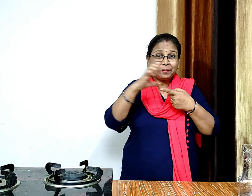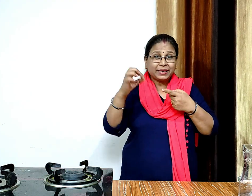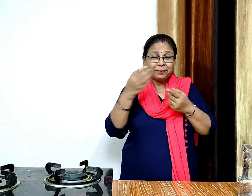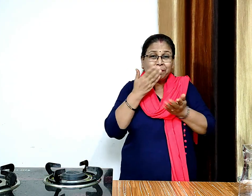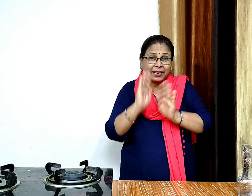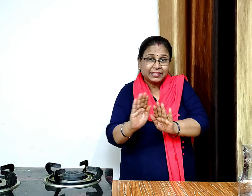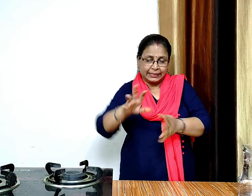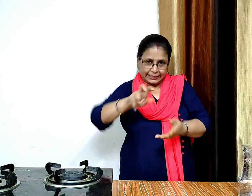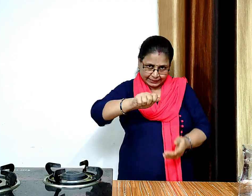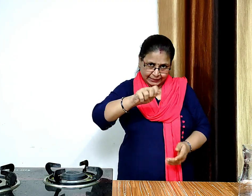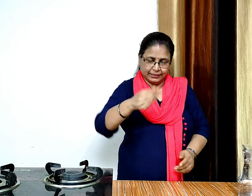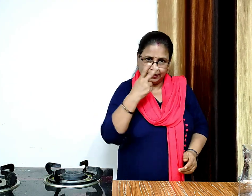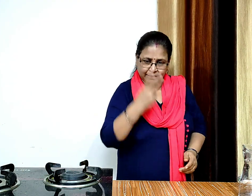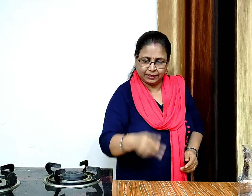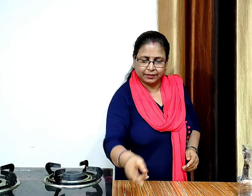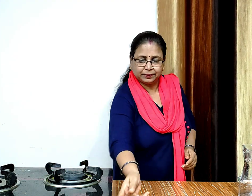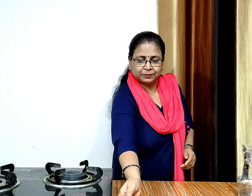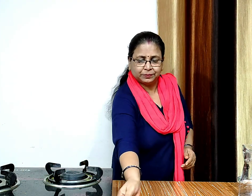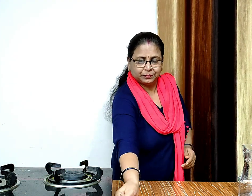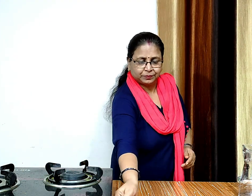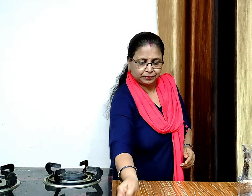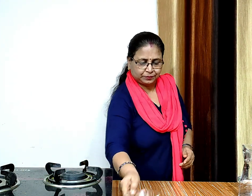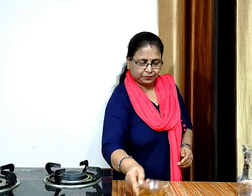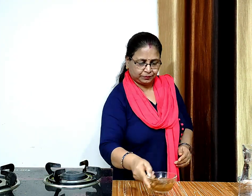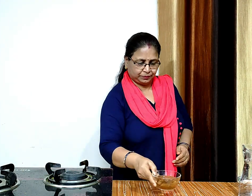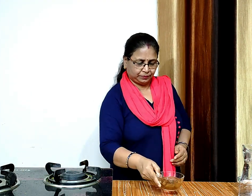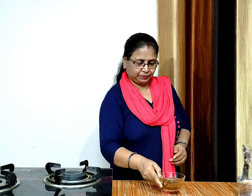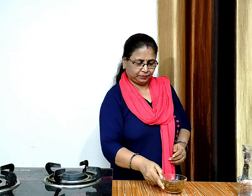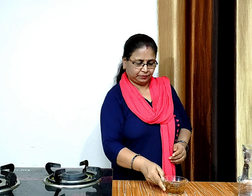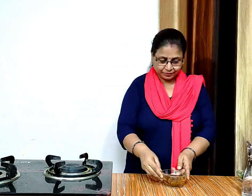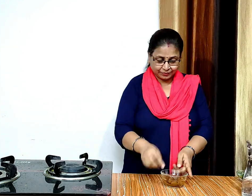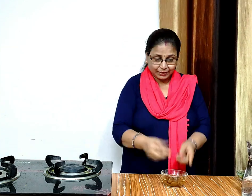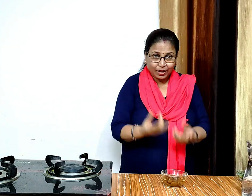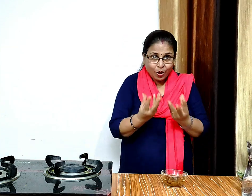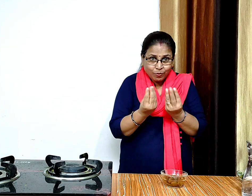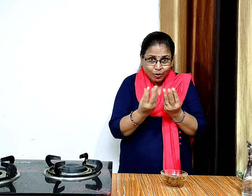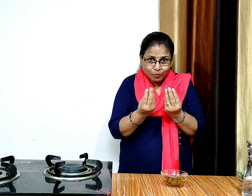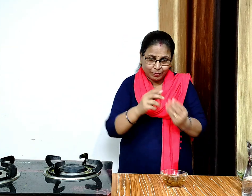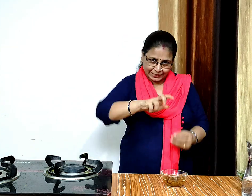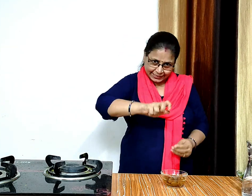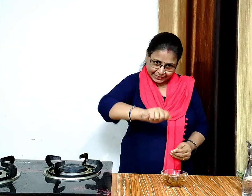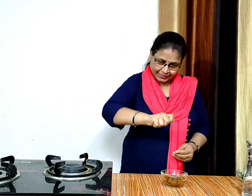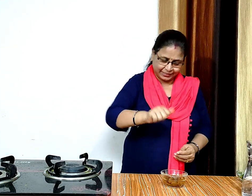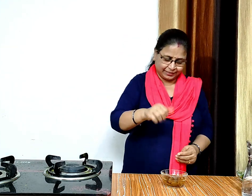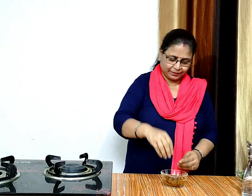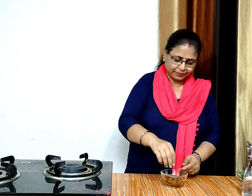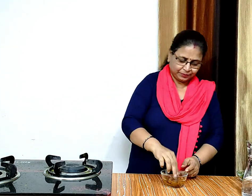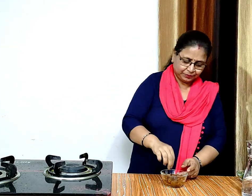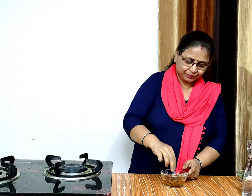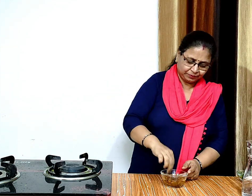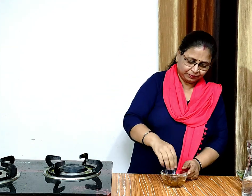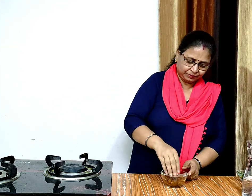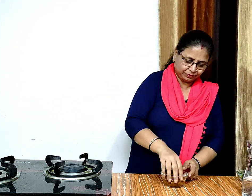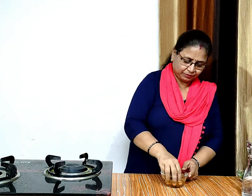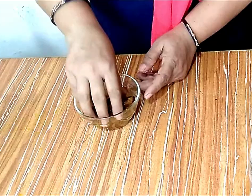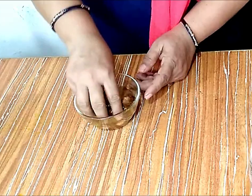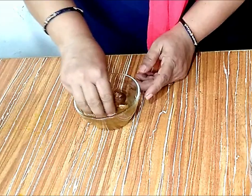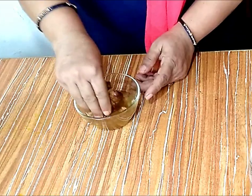अब तक इमली को देख लेते हैं देखिए इमली सॉफ्ट हो गई है अब इसे मसलते हुए इसका सारा रस